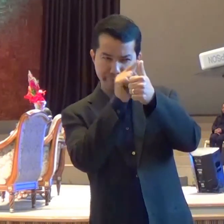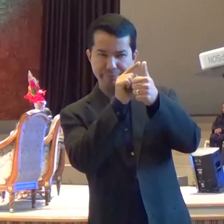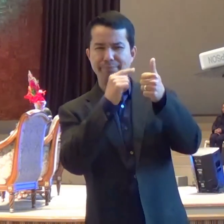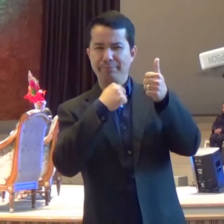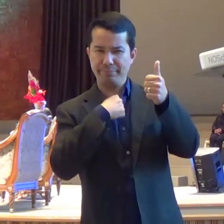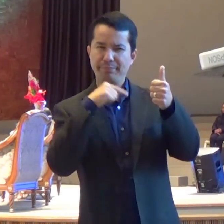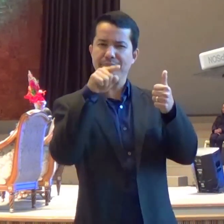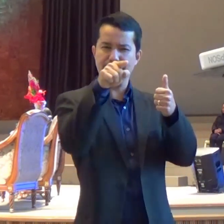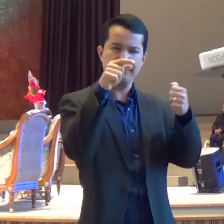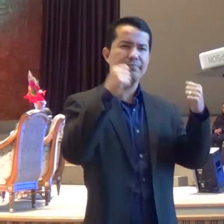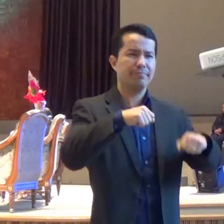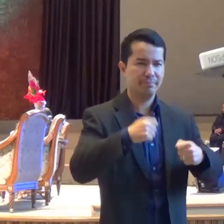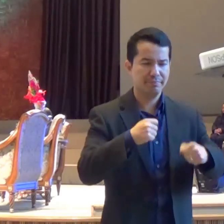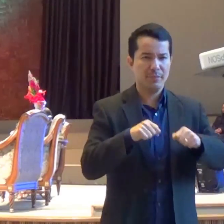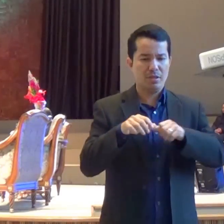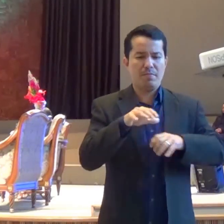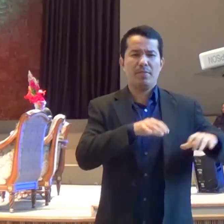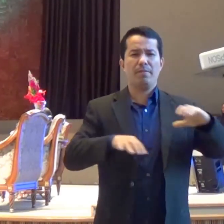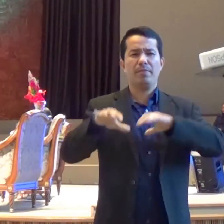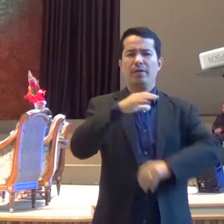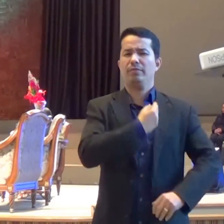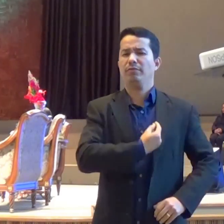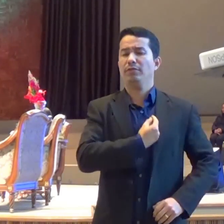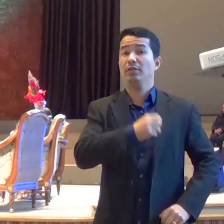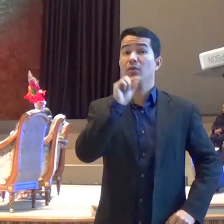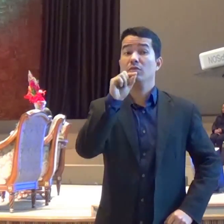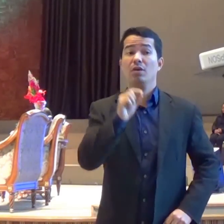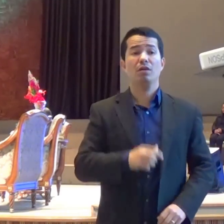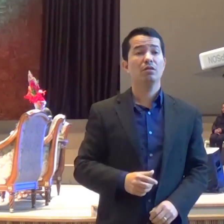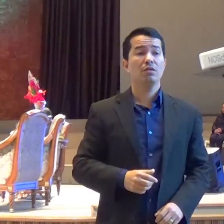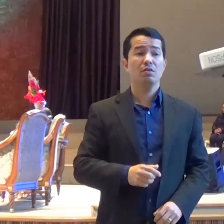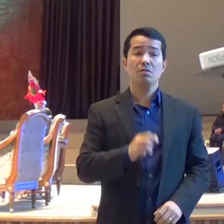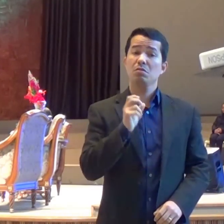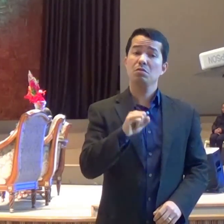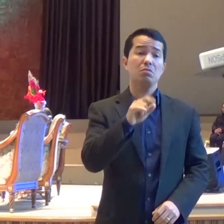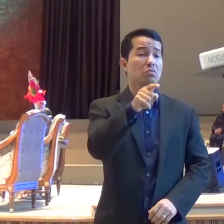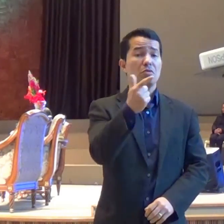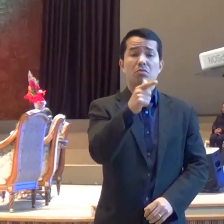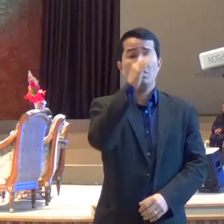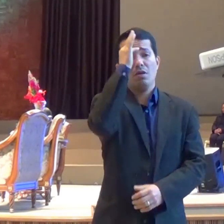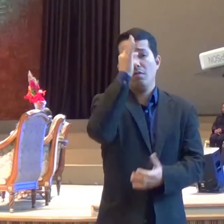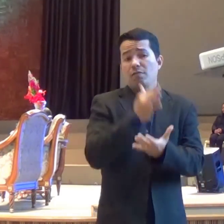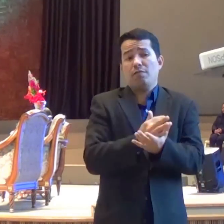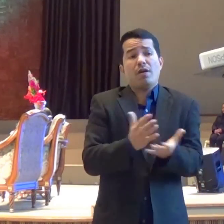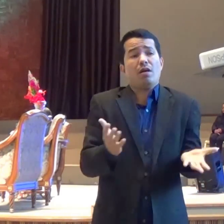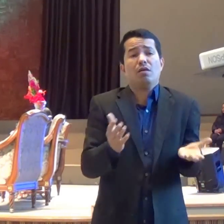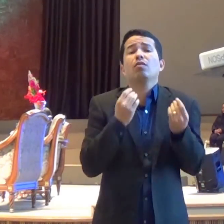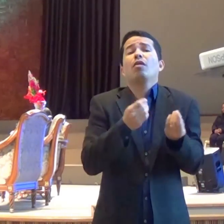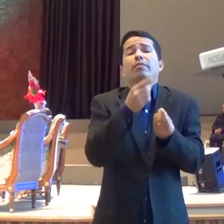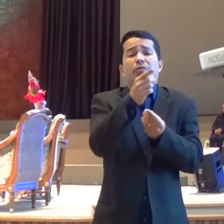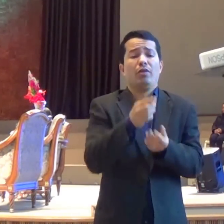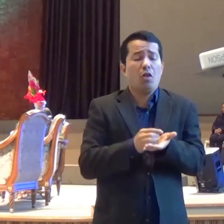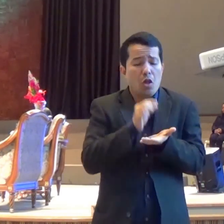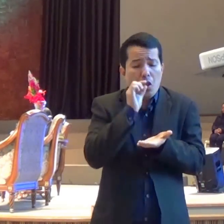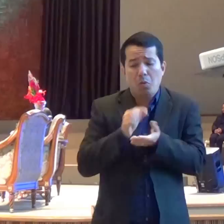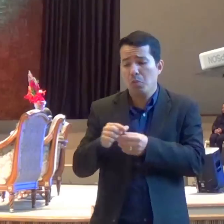poder participar da ceia do Senhor É fé genuína Se a gente não tiver fé